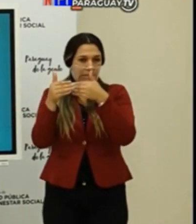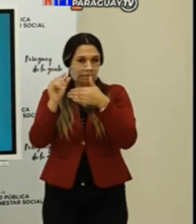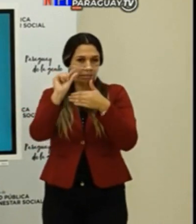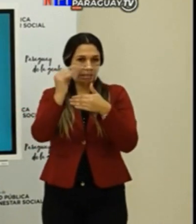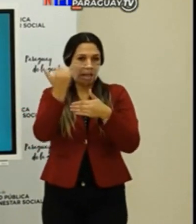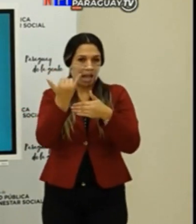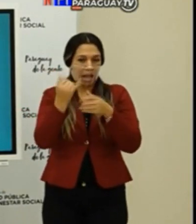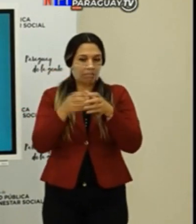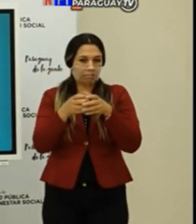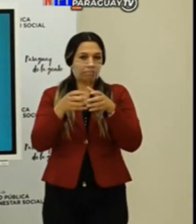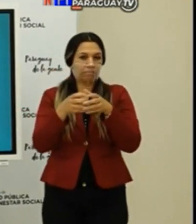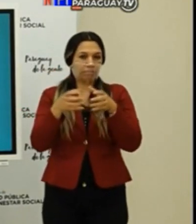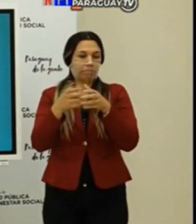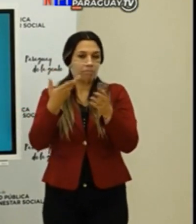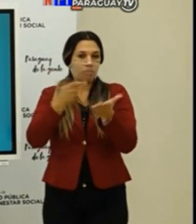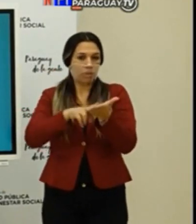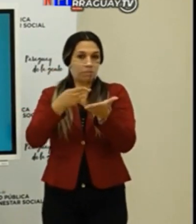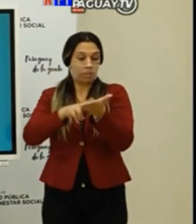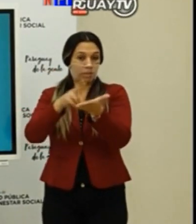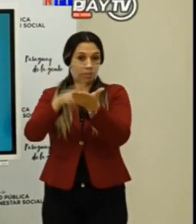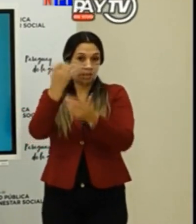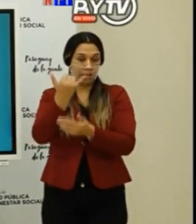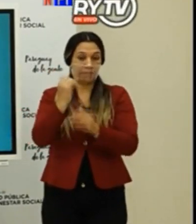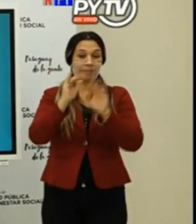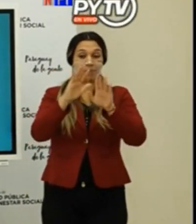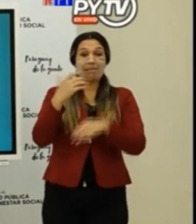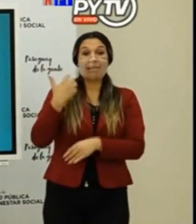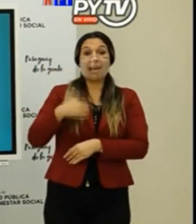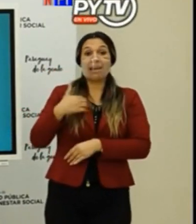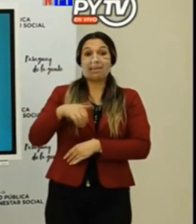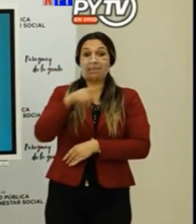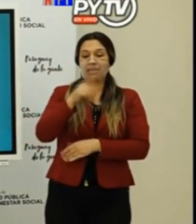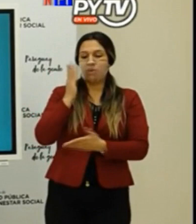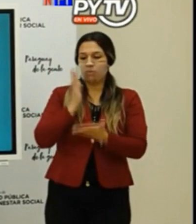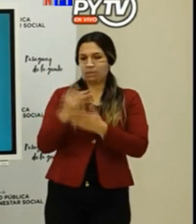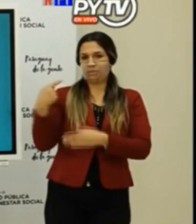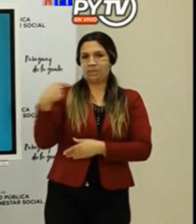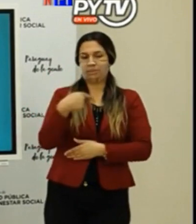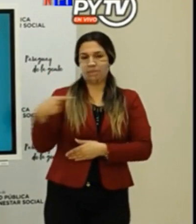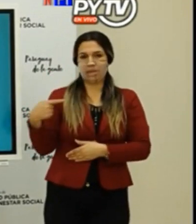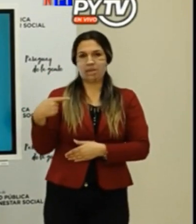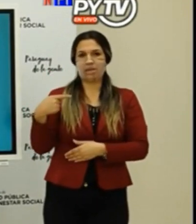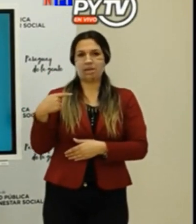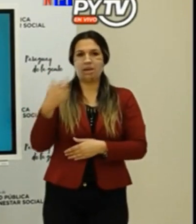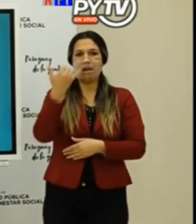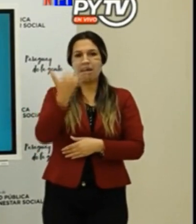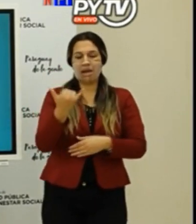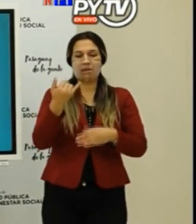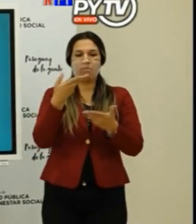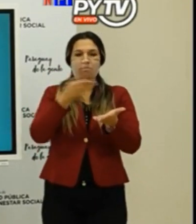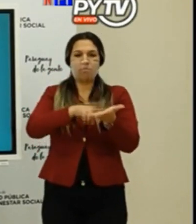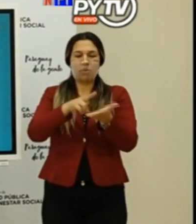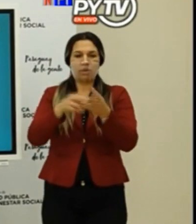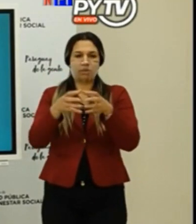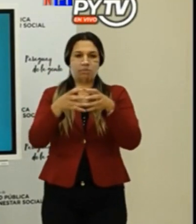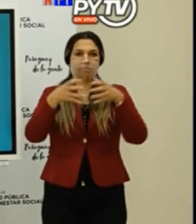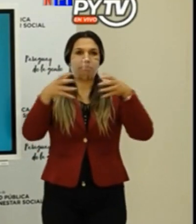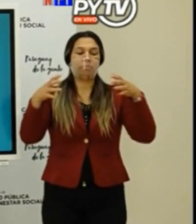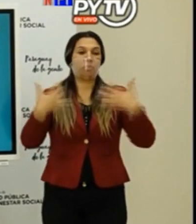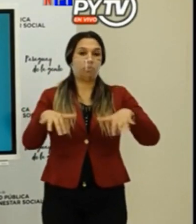ascenso lento, pero seguimos ascendiendo. Y Argentina, que desde la última semana también está presentando un aumento importante.